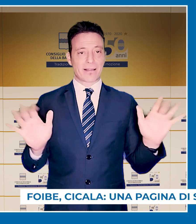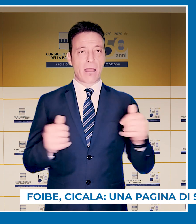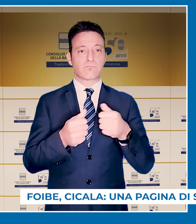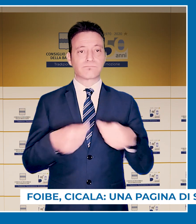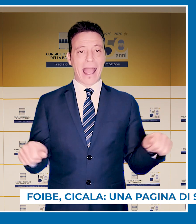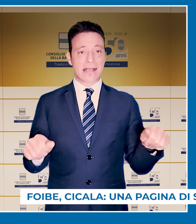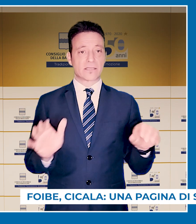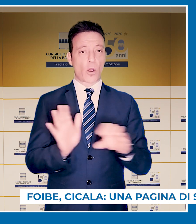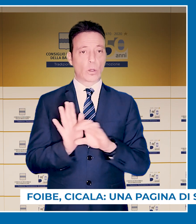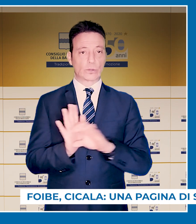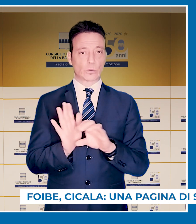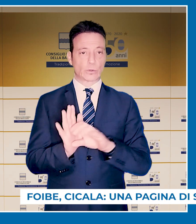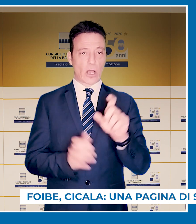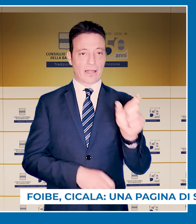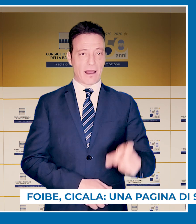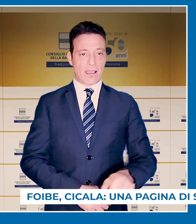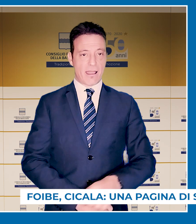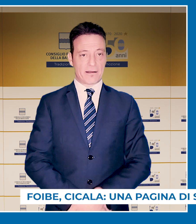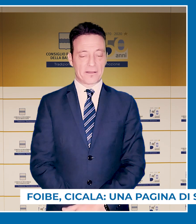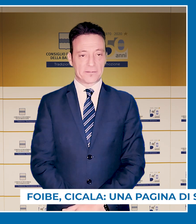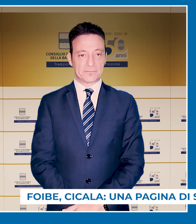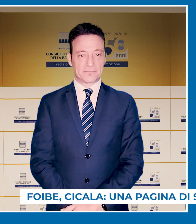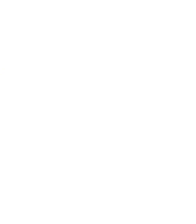alla base della nostra Costituzione.